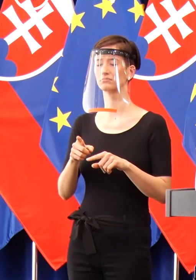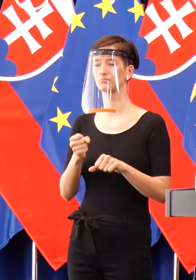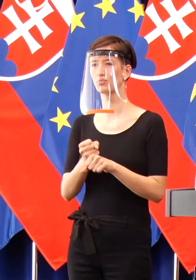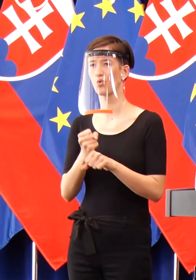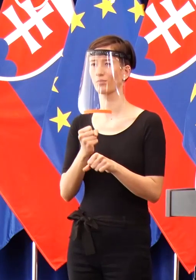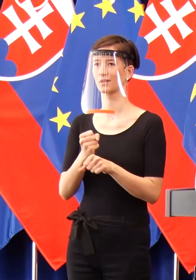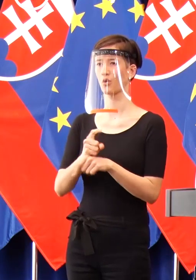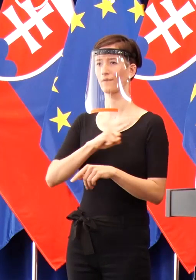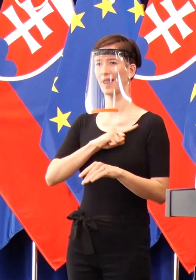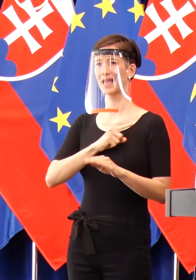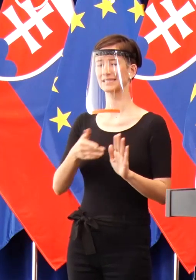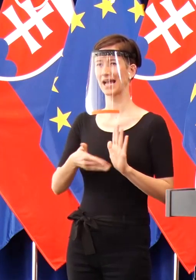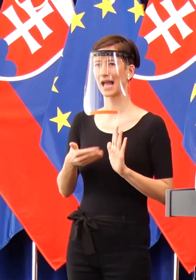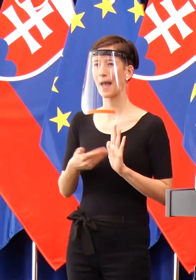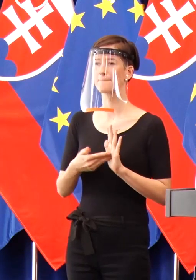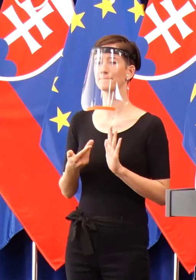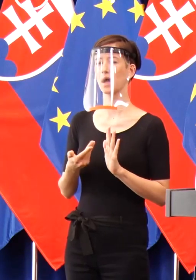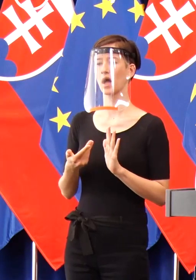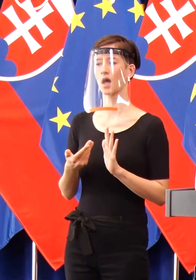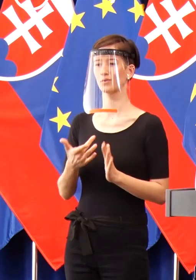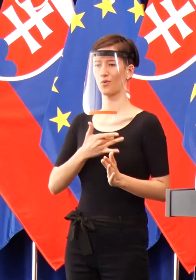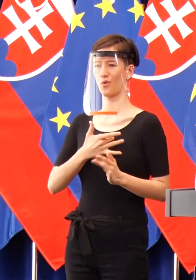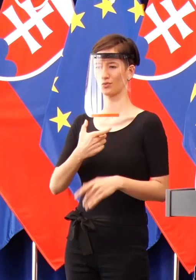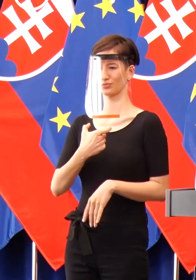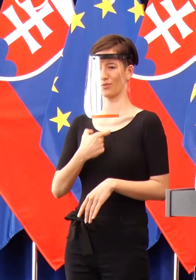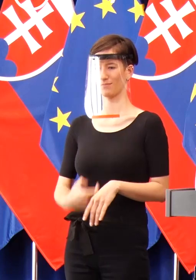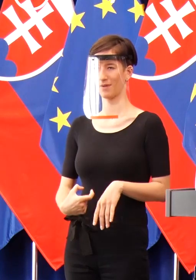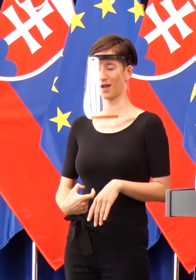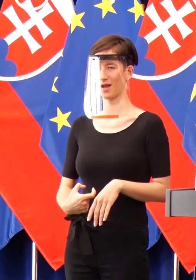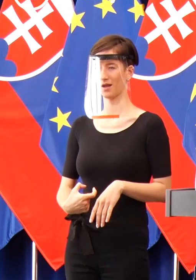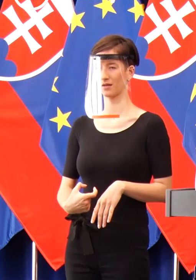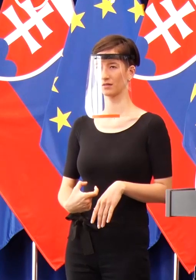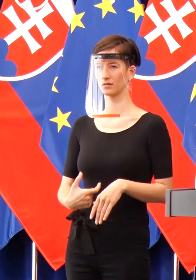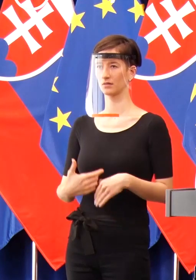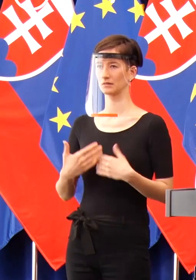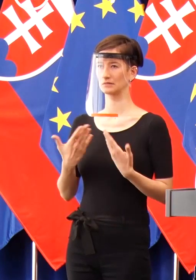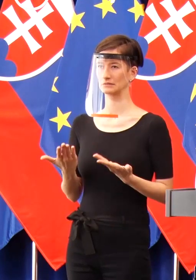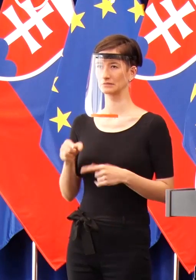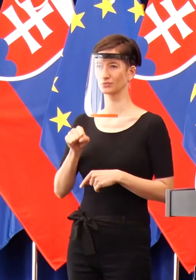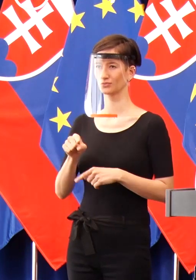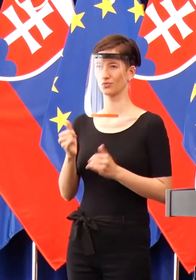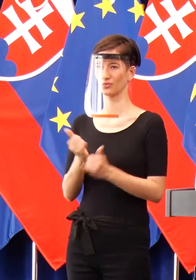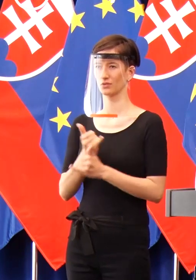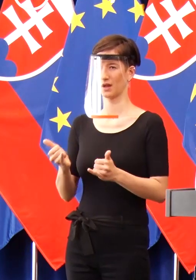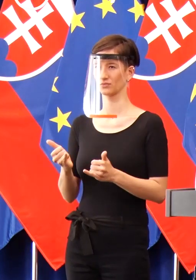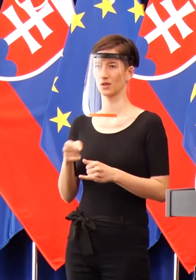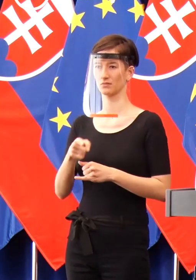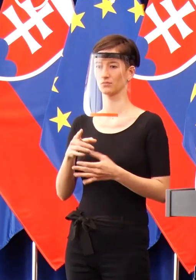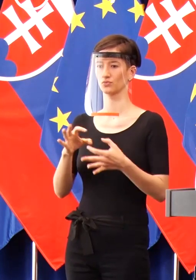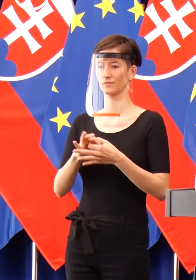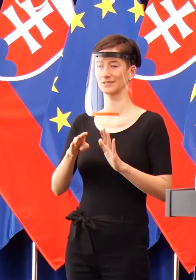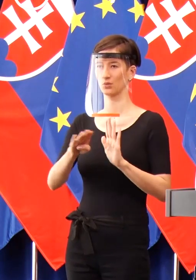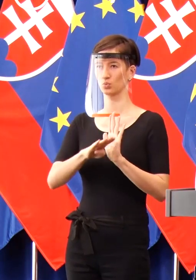seba, že sa nepostavím za uznesenie vlády v takejto ťažkej situácii, za tak dôležité uznesenie vlády.